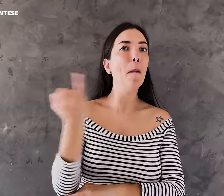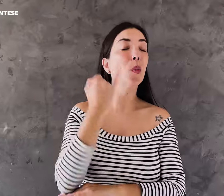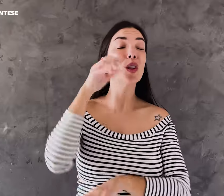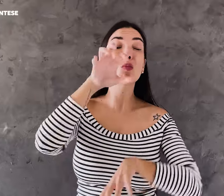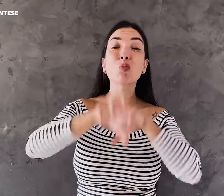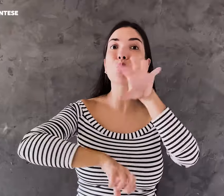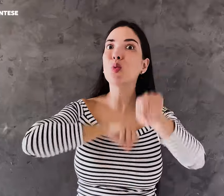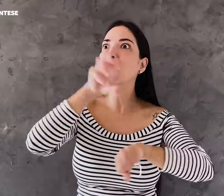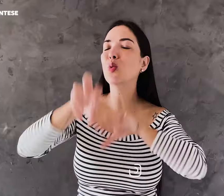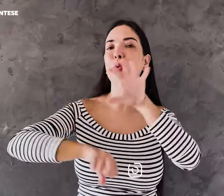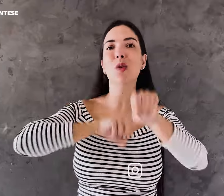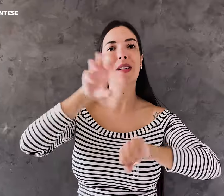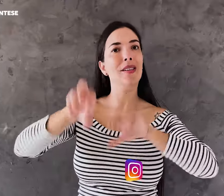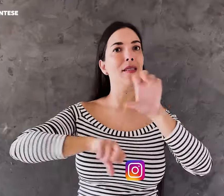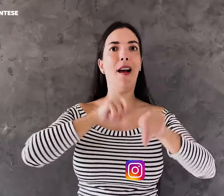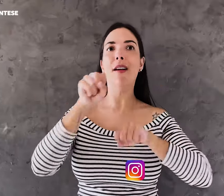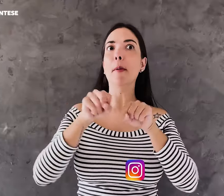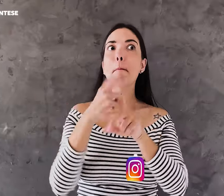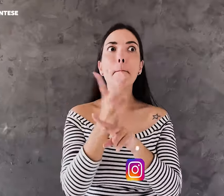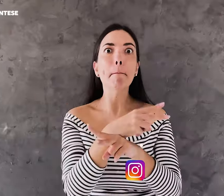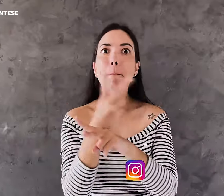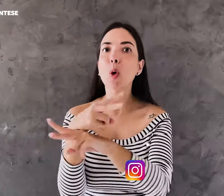importante nesse momento buscar ajuda.